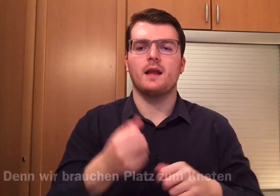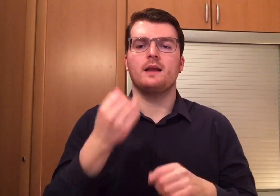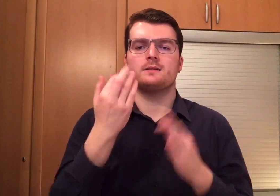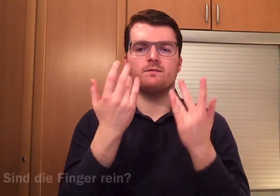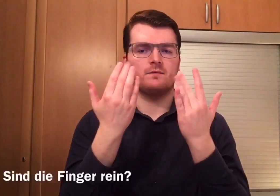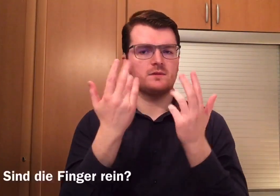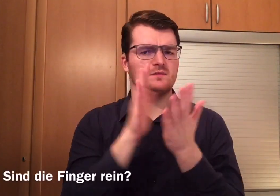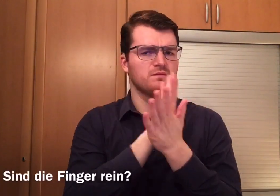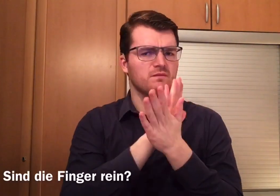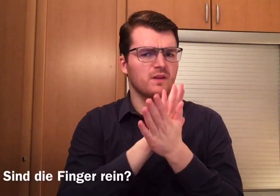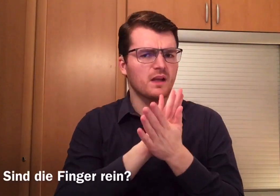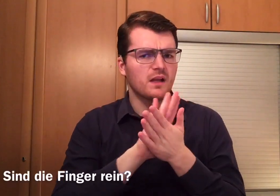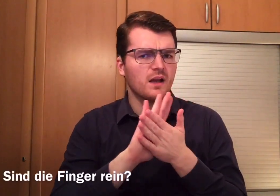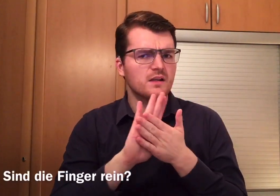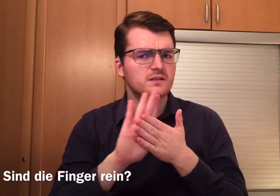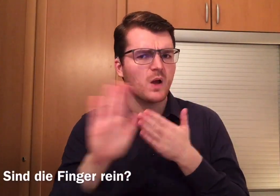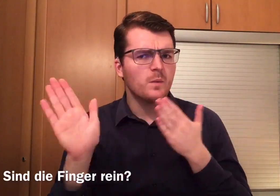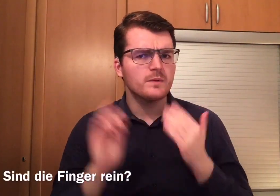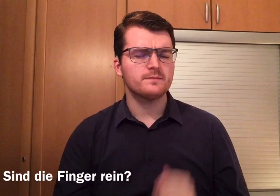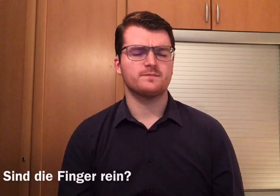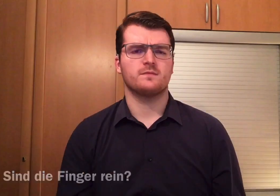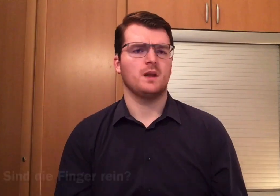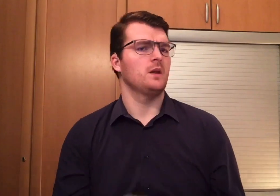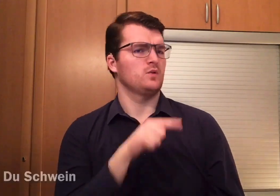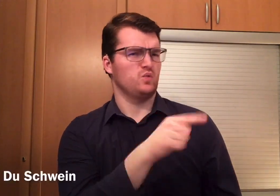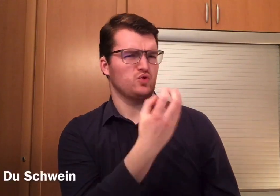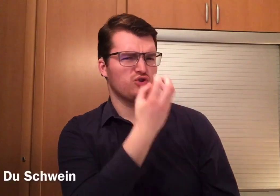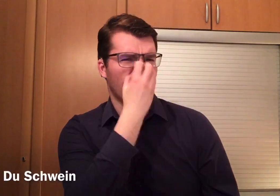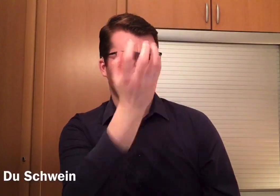Sind die Finger rein? Oh Stein!